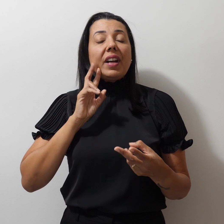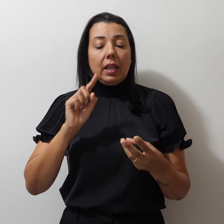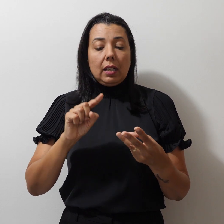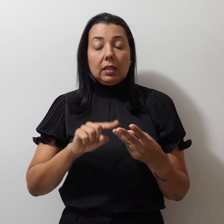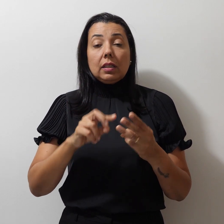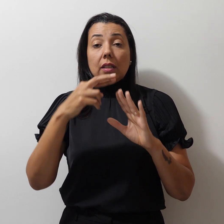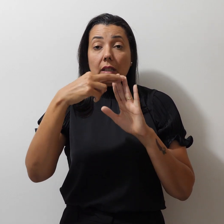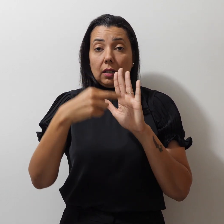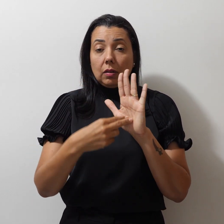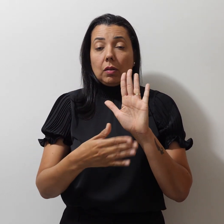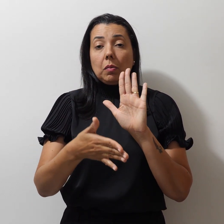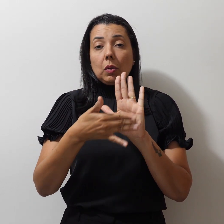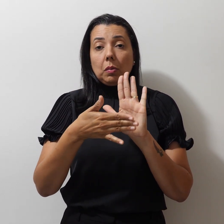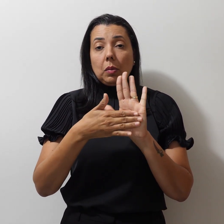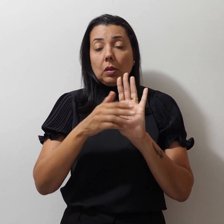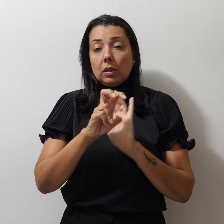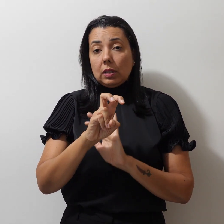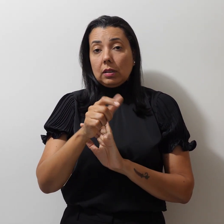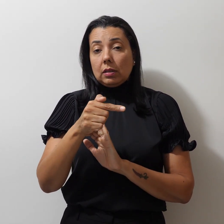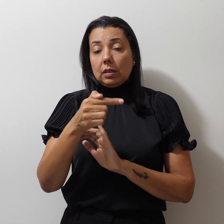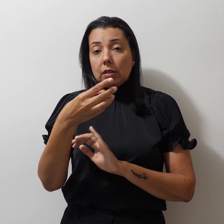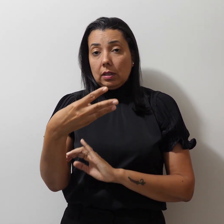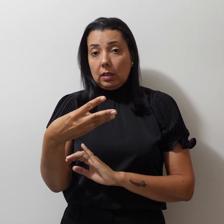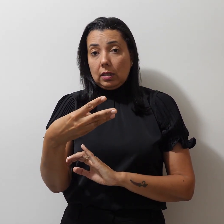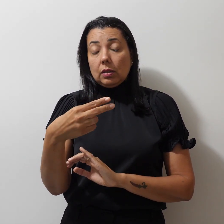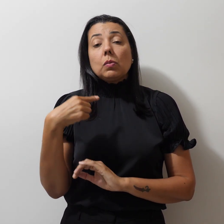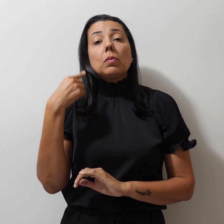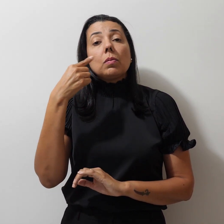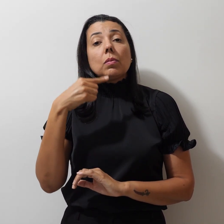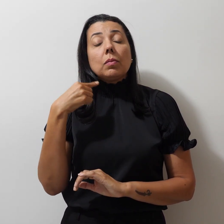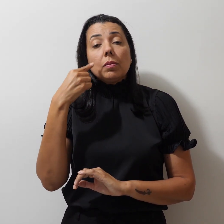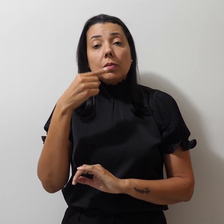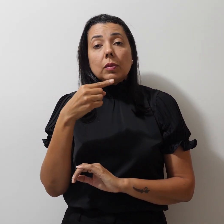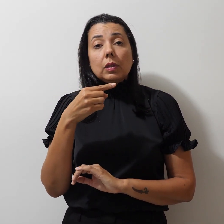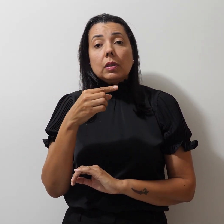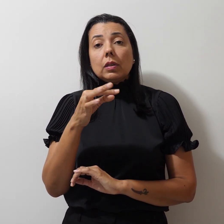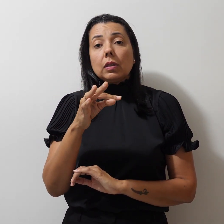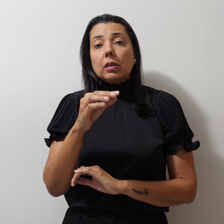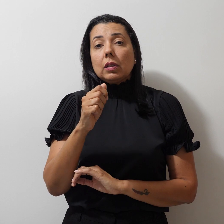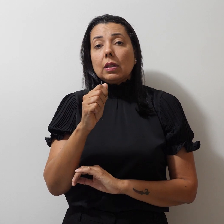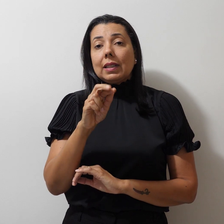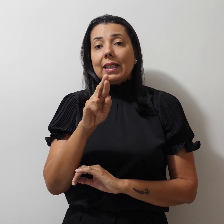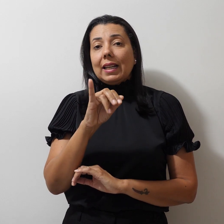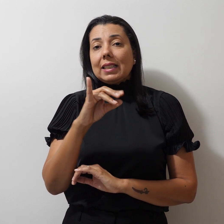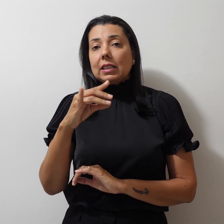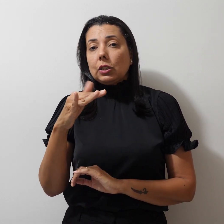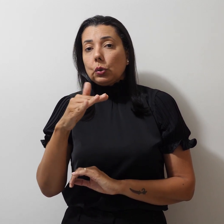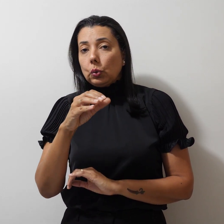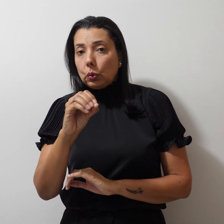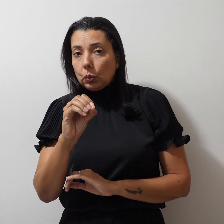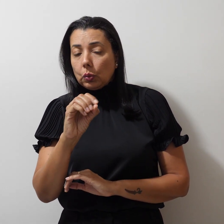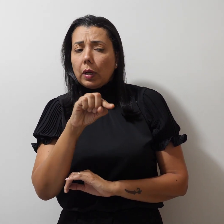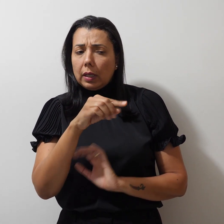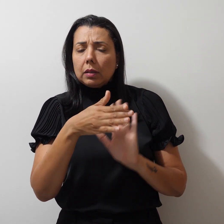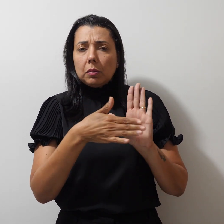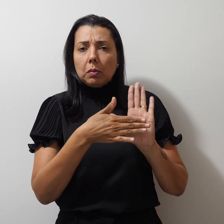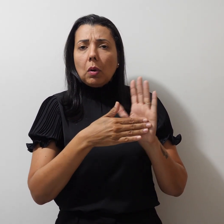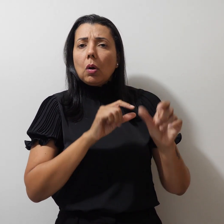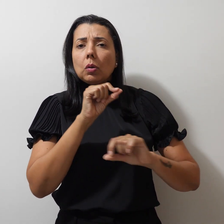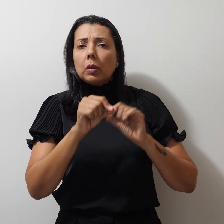da PEC 573, o deputado Tarcísio Mota. Essa PEC trata de